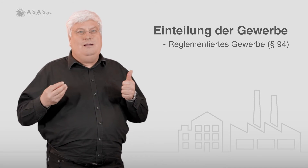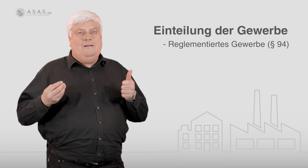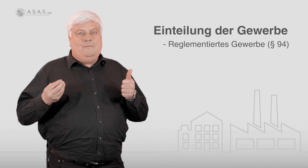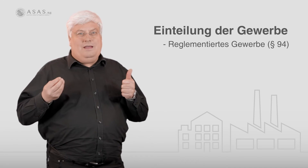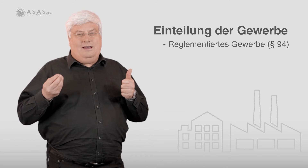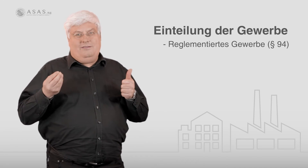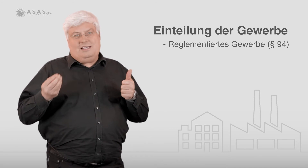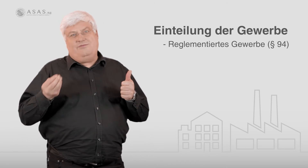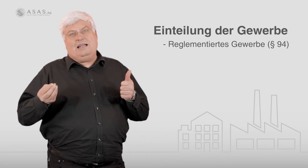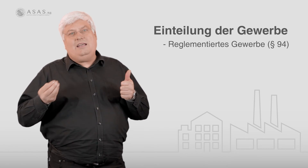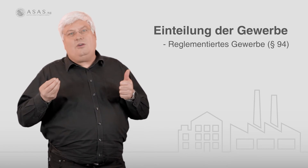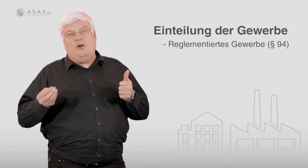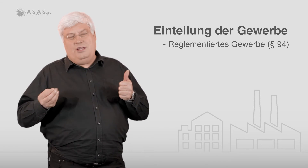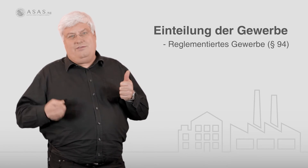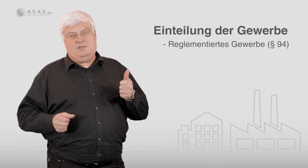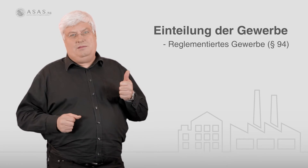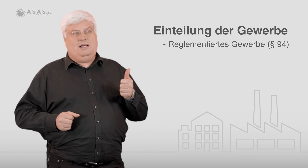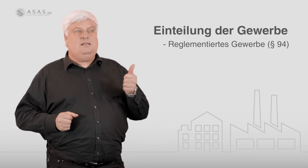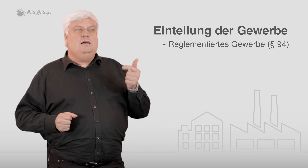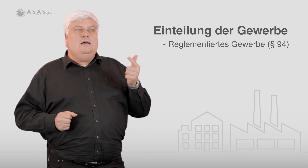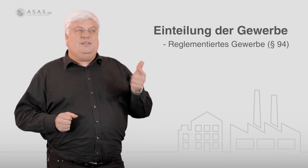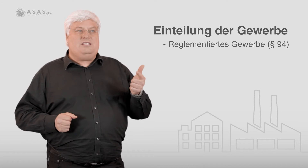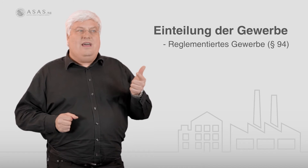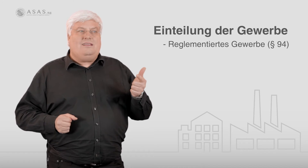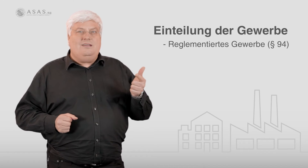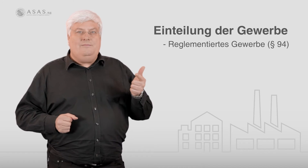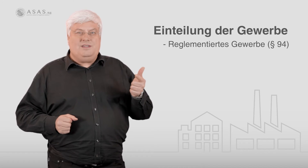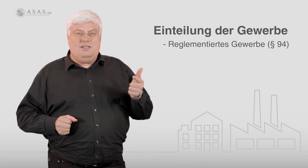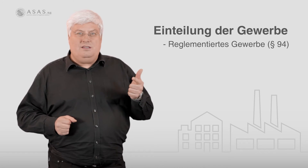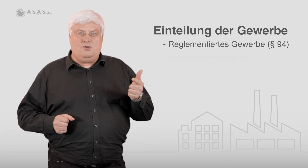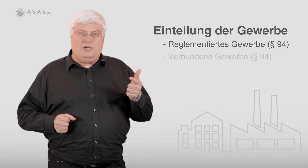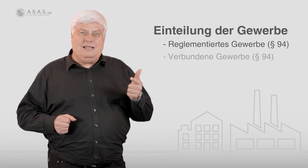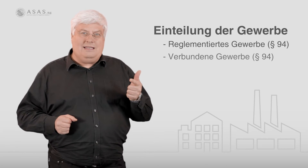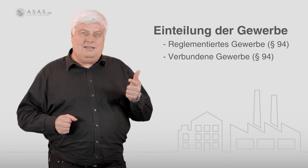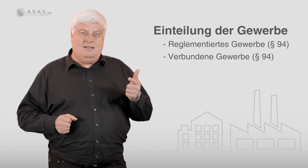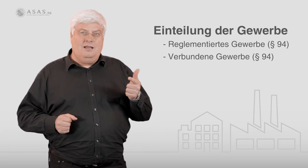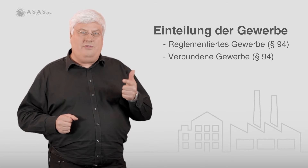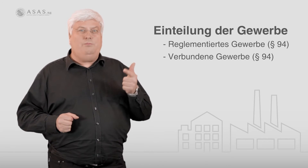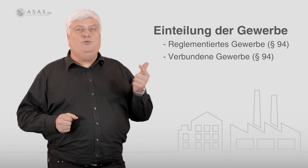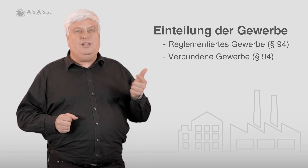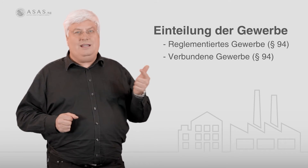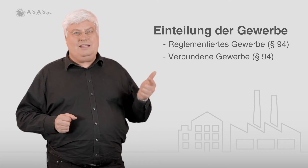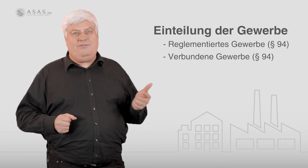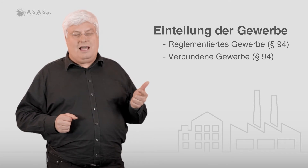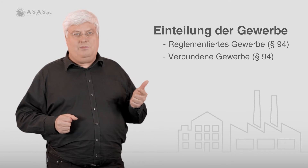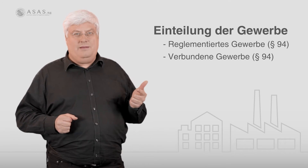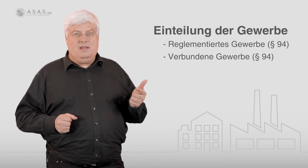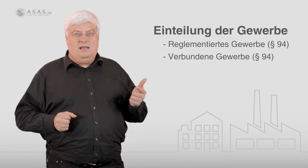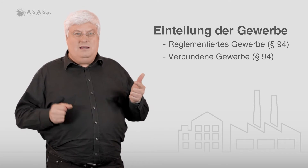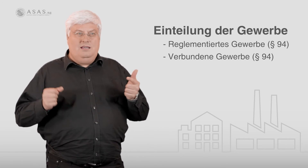das wirklich können, was man macht. Das Zweite, das sind die sogenannten verbundenen Gewerbe. Hier